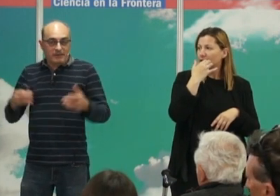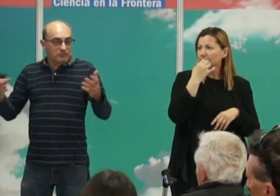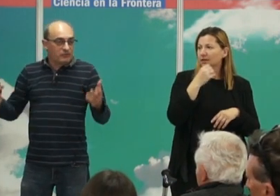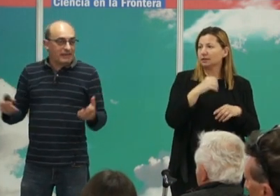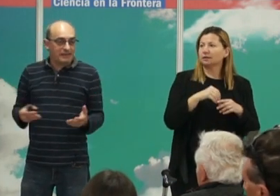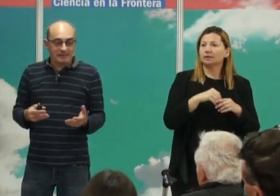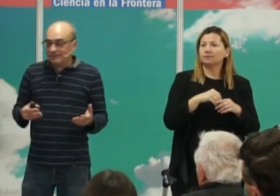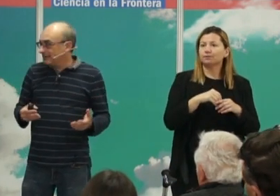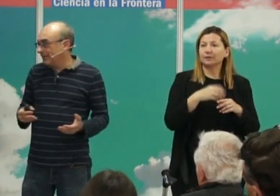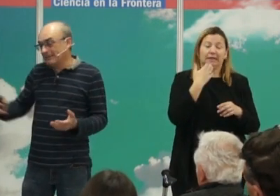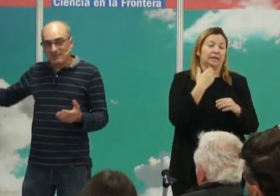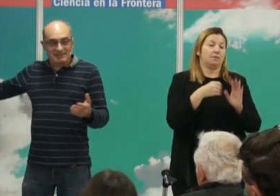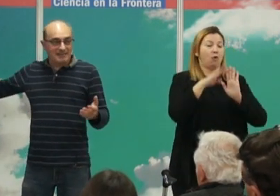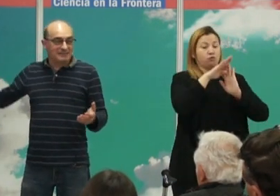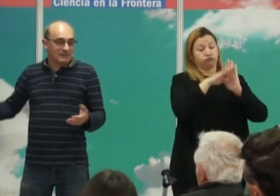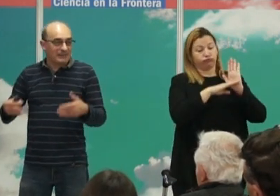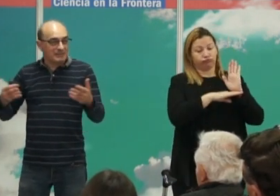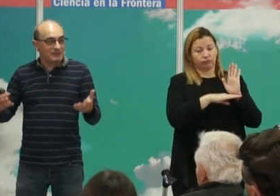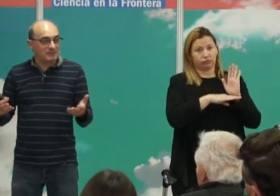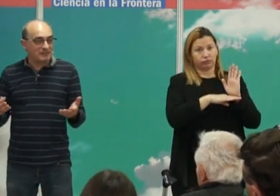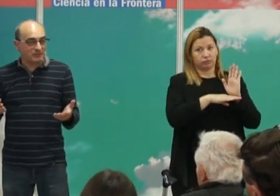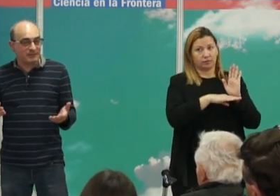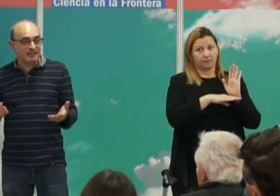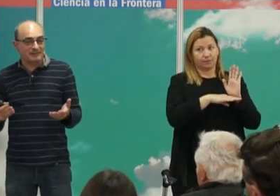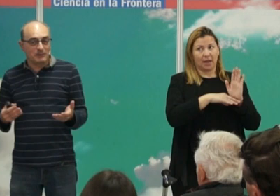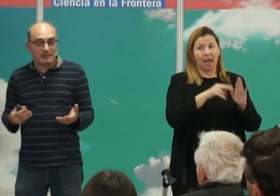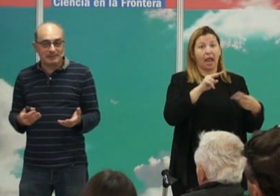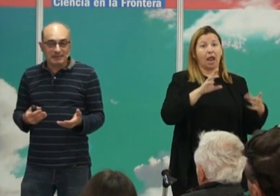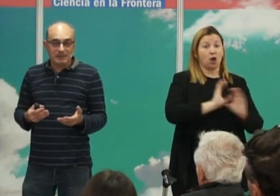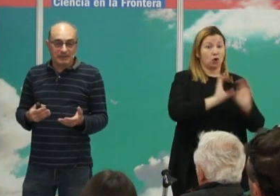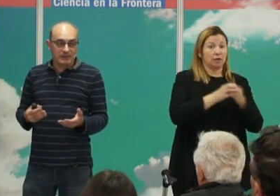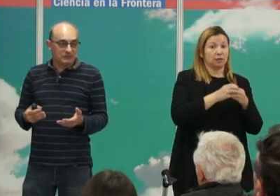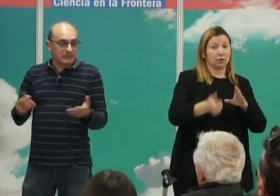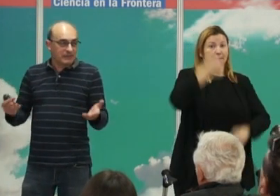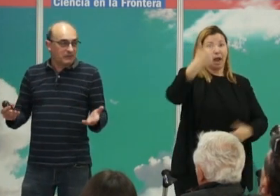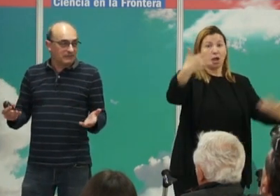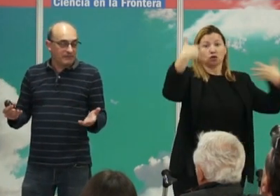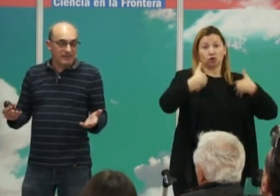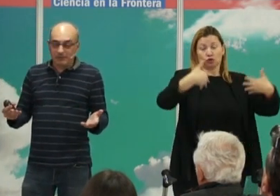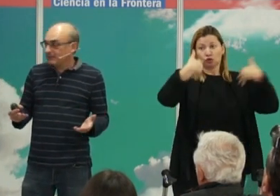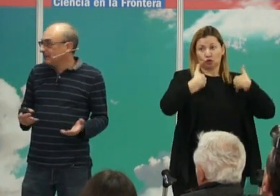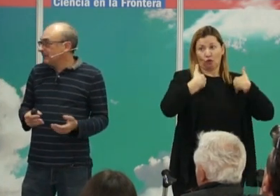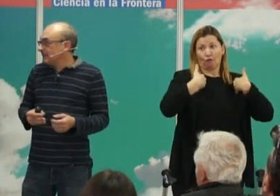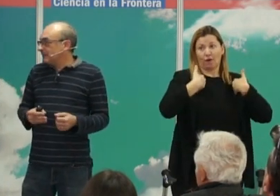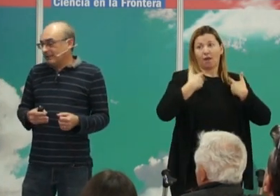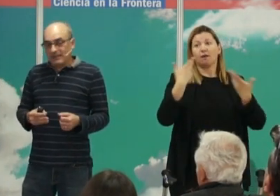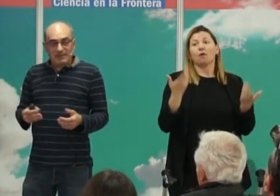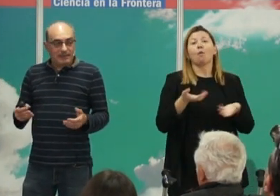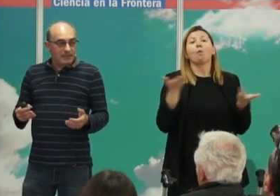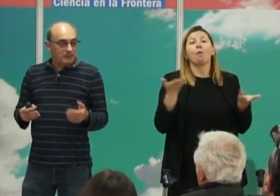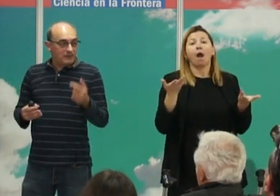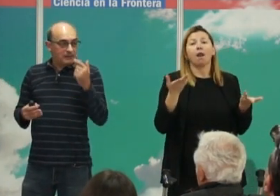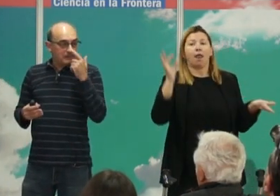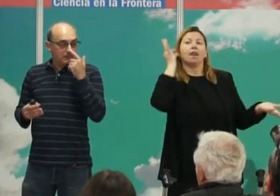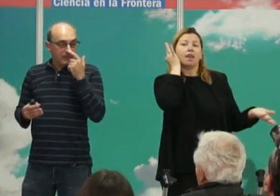bueno si hacemos un ranking de miseria es el colectivo que más sufre de la desigualdad a lo largo de la historia creo que es el femenino que es la